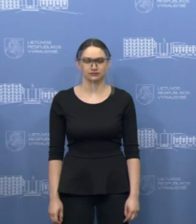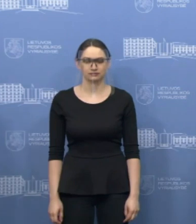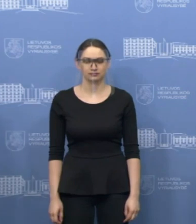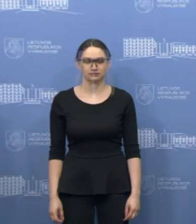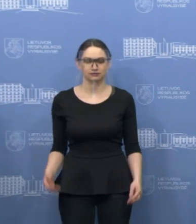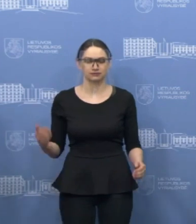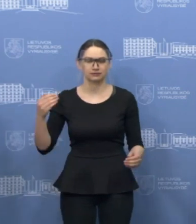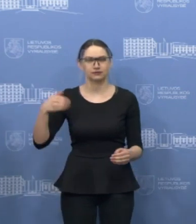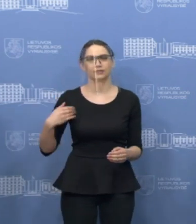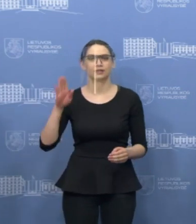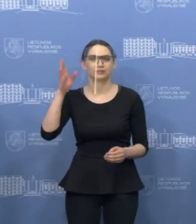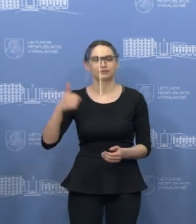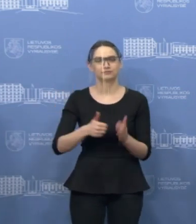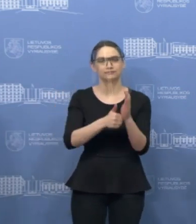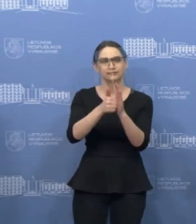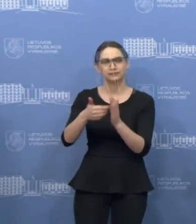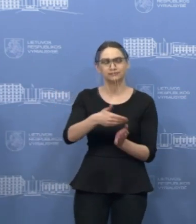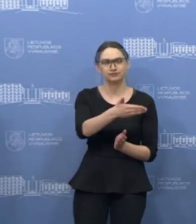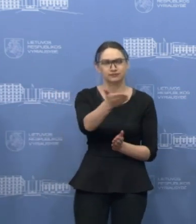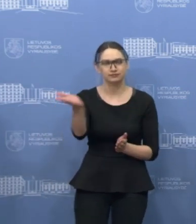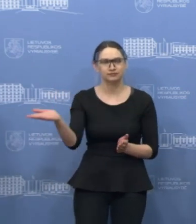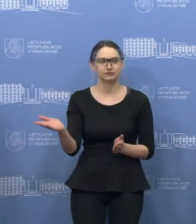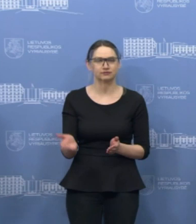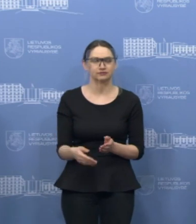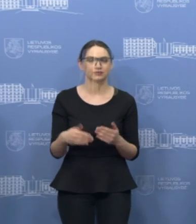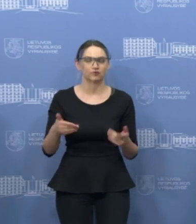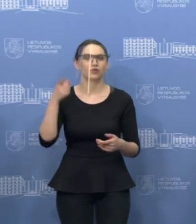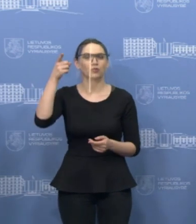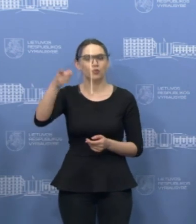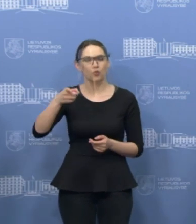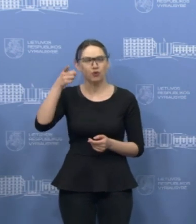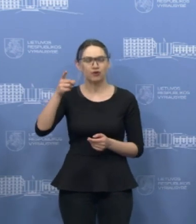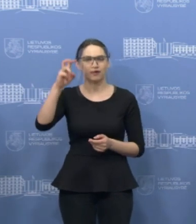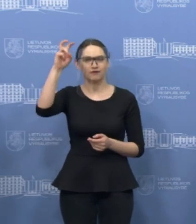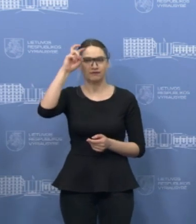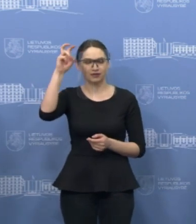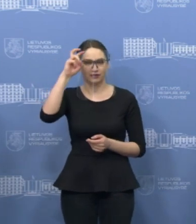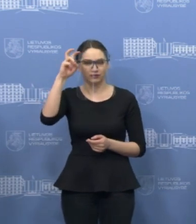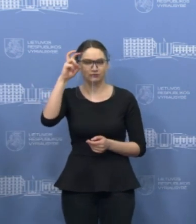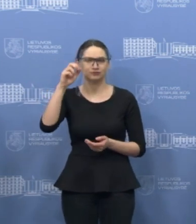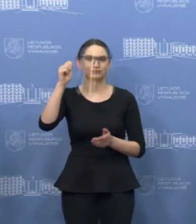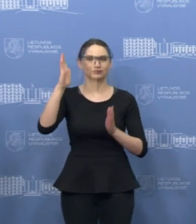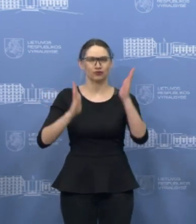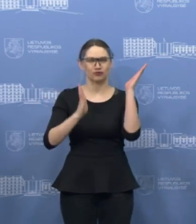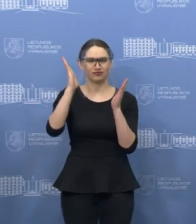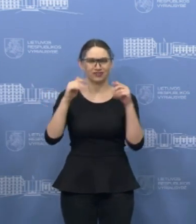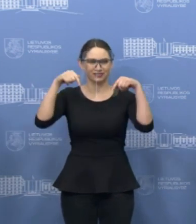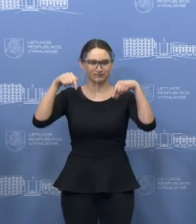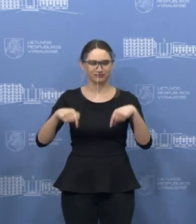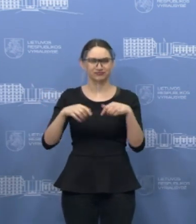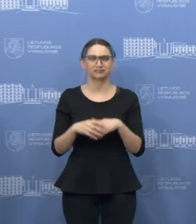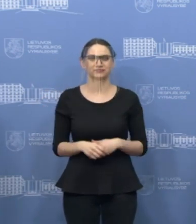Labas rytas gerbiami kolegos, standartiškai sveikinamės iš nuotolinės vyriausybės spaudos konferencijų studijos.